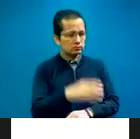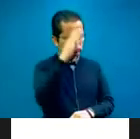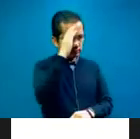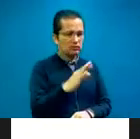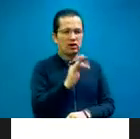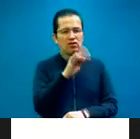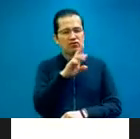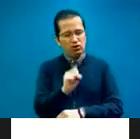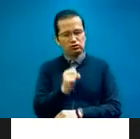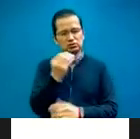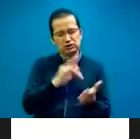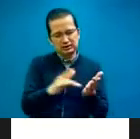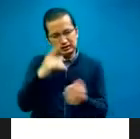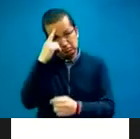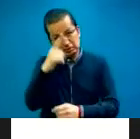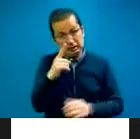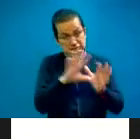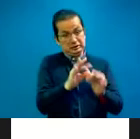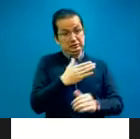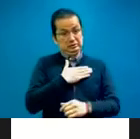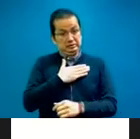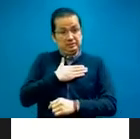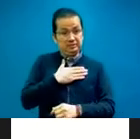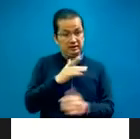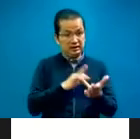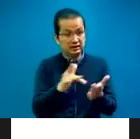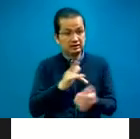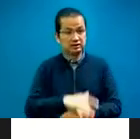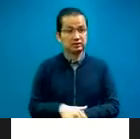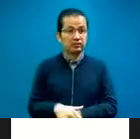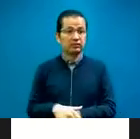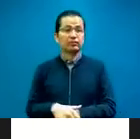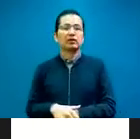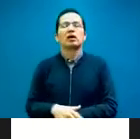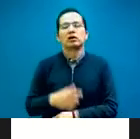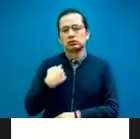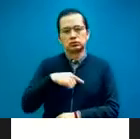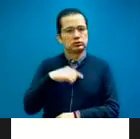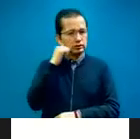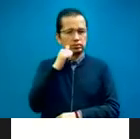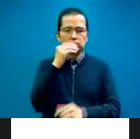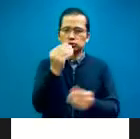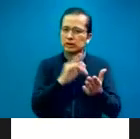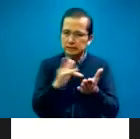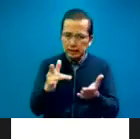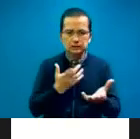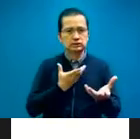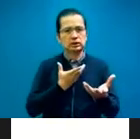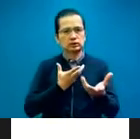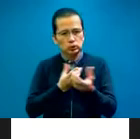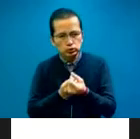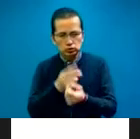referirte a mi persona. Agradecemos muchísimo, como siempre, el espacio. Que nos